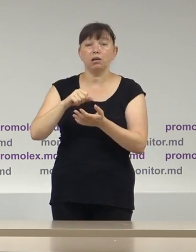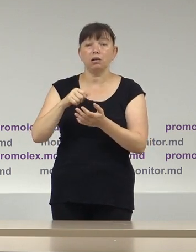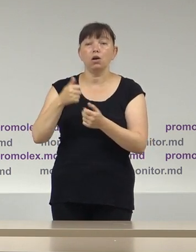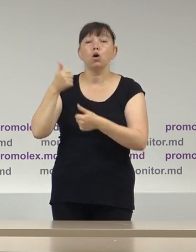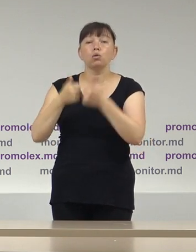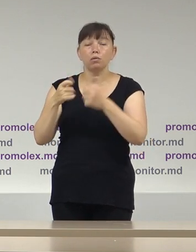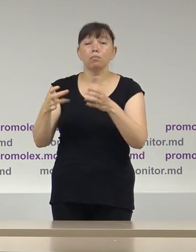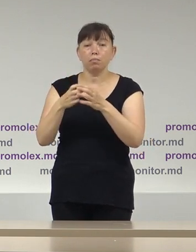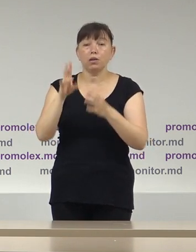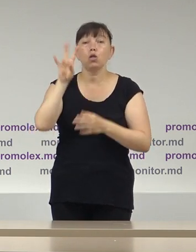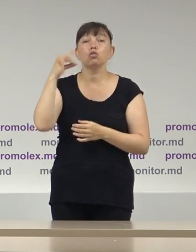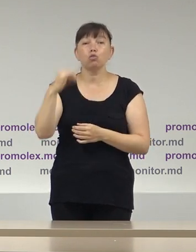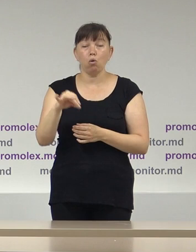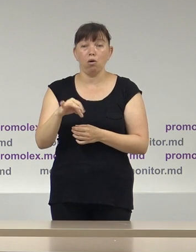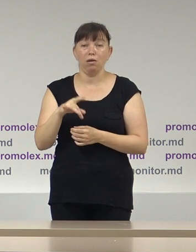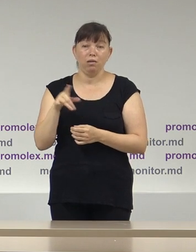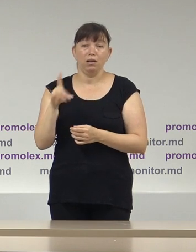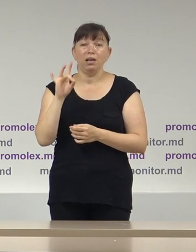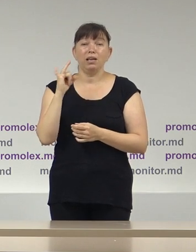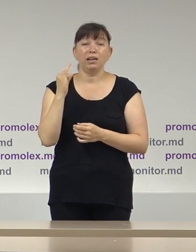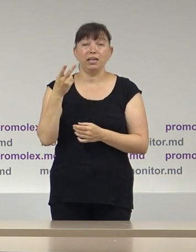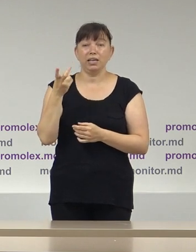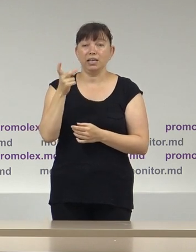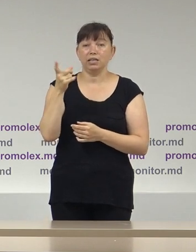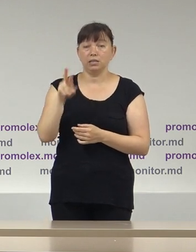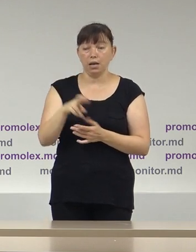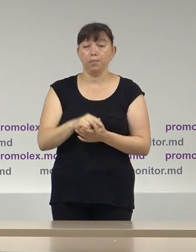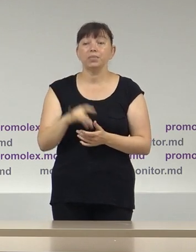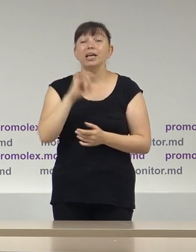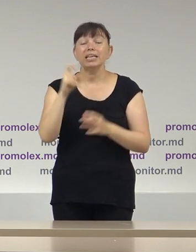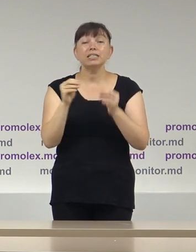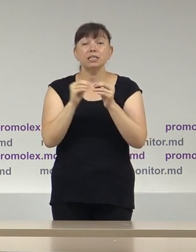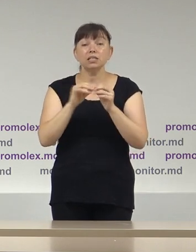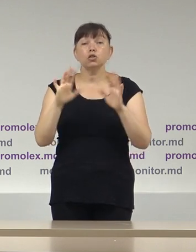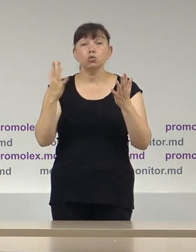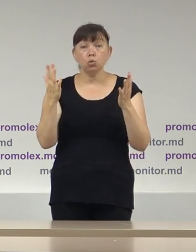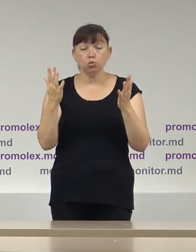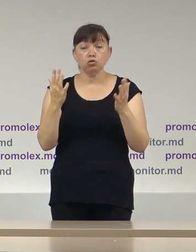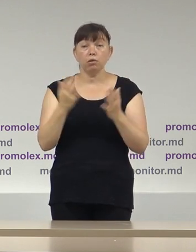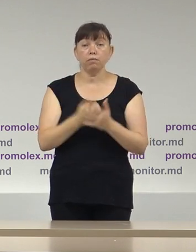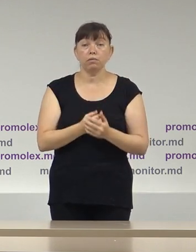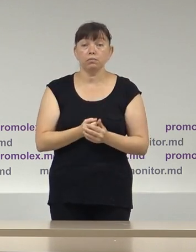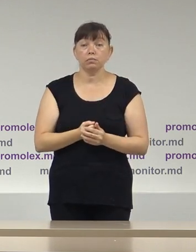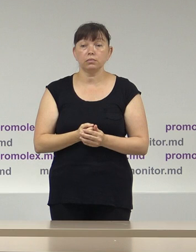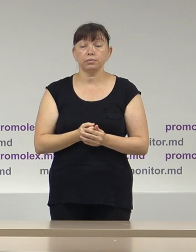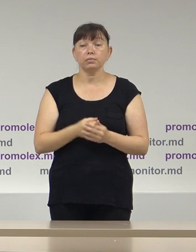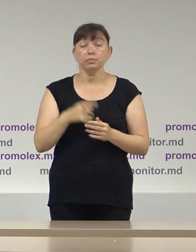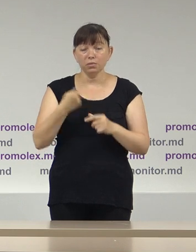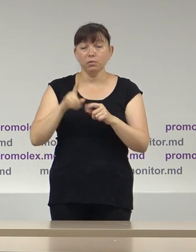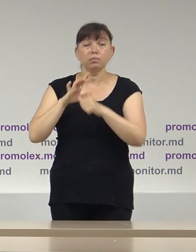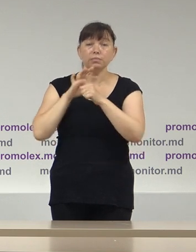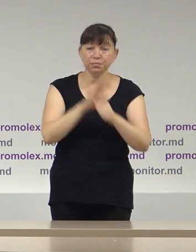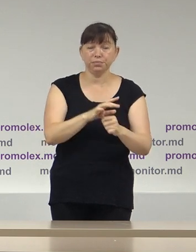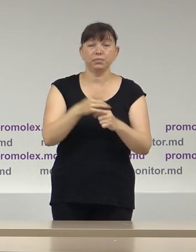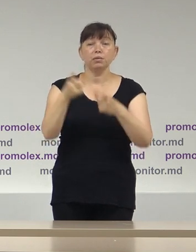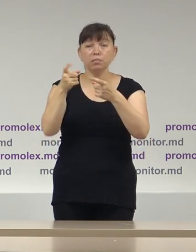partidului politic noi. De cealaltă parte, în cel puțin 10 cazuri de discurs de ură și